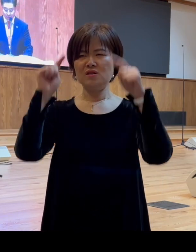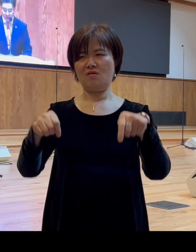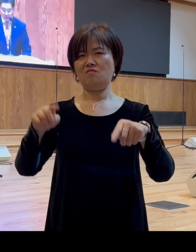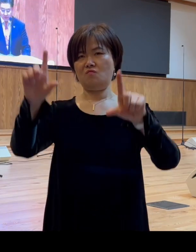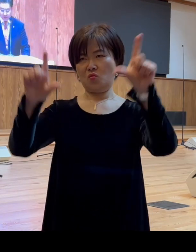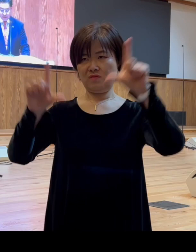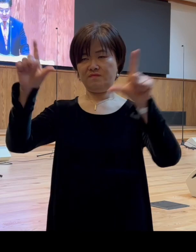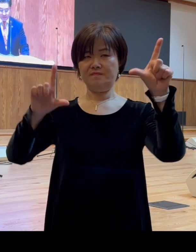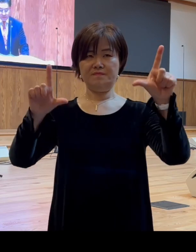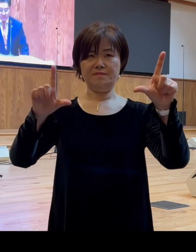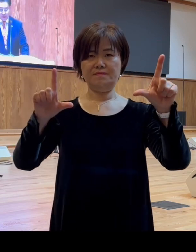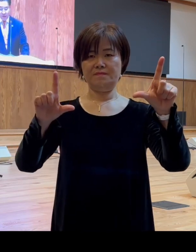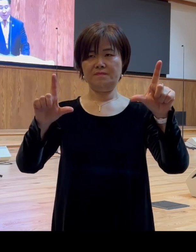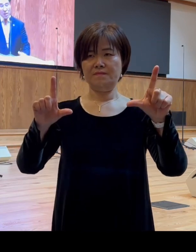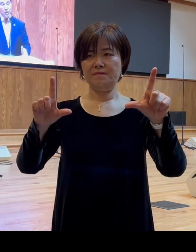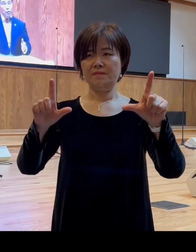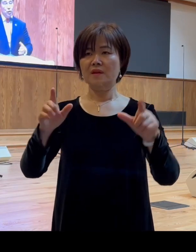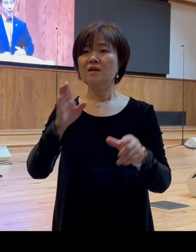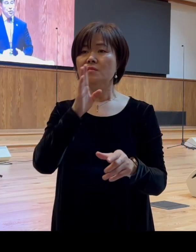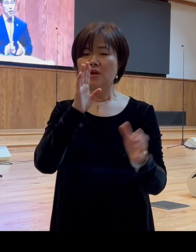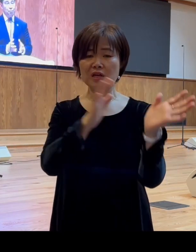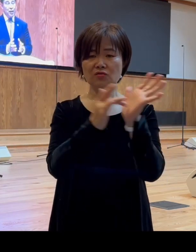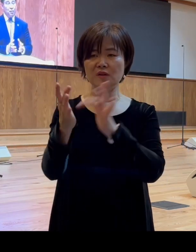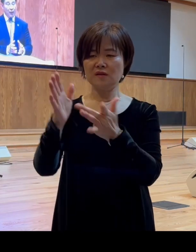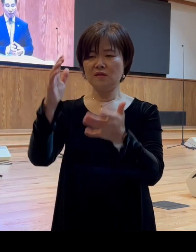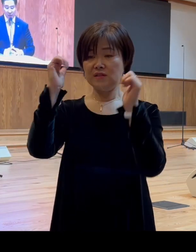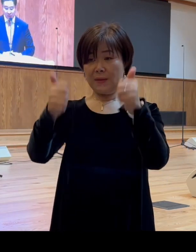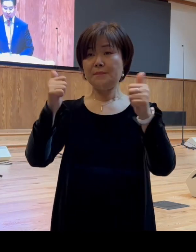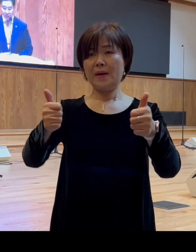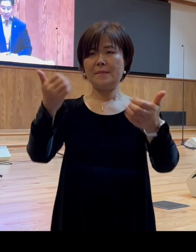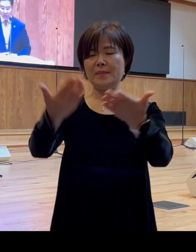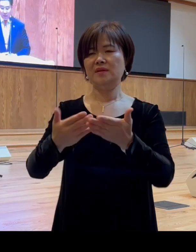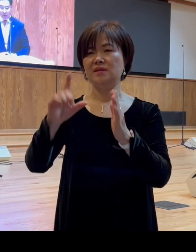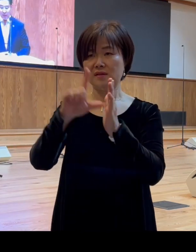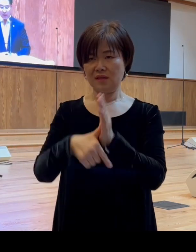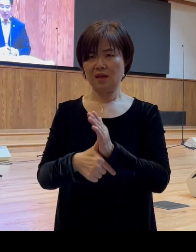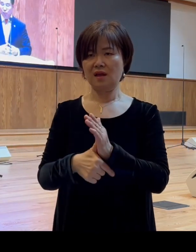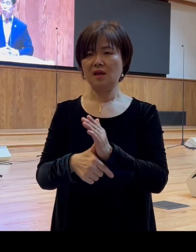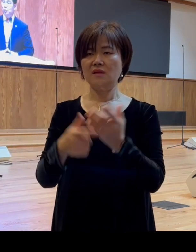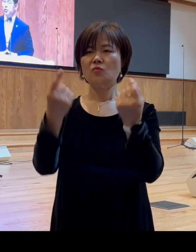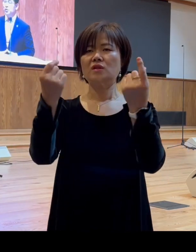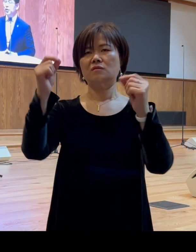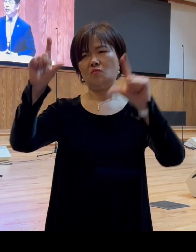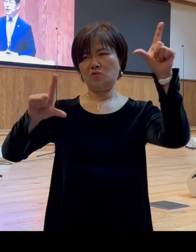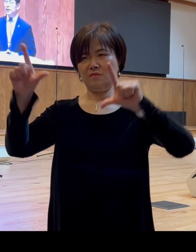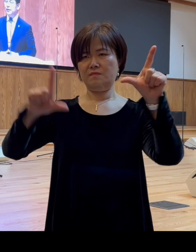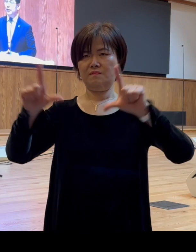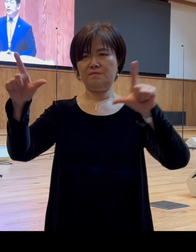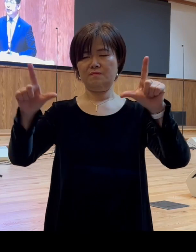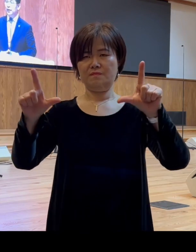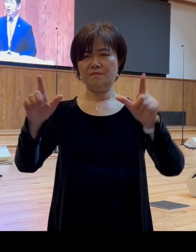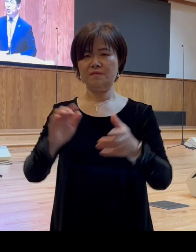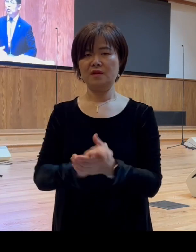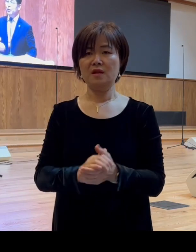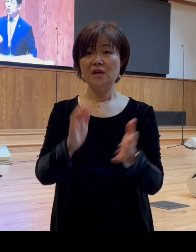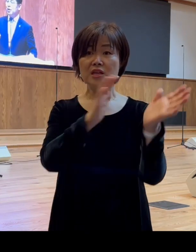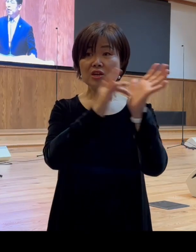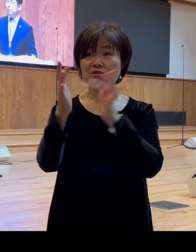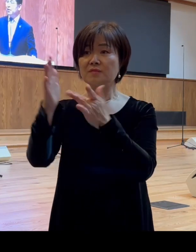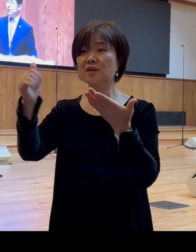그럼 사실 예수님께서 재판 받으실 때도 같은 모습이었습니다 그럼 예수님께서 재판 받으실 때